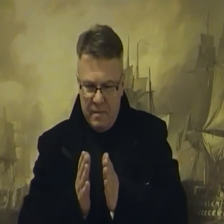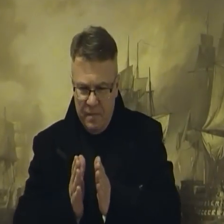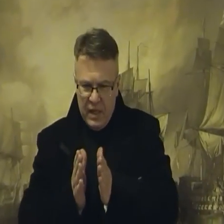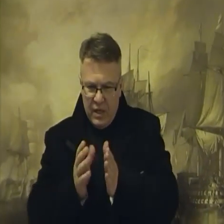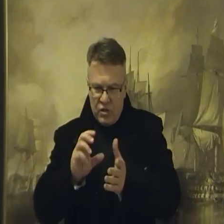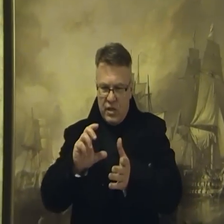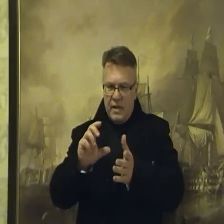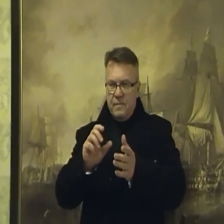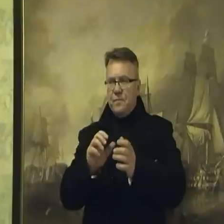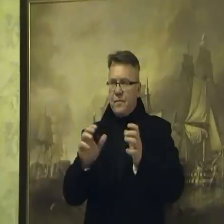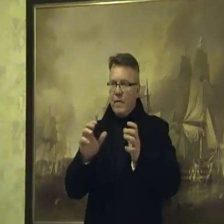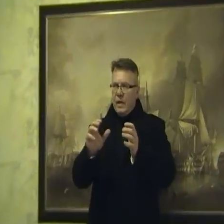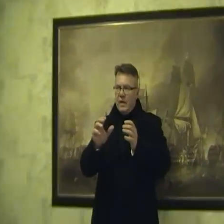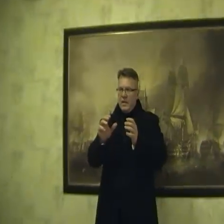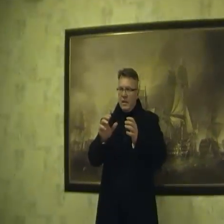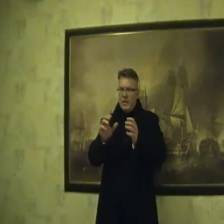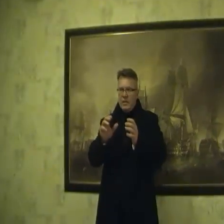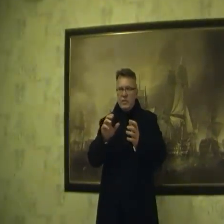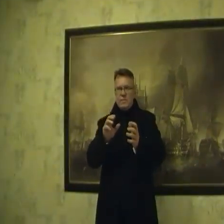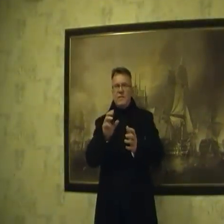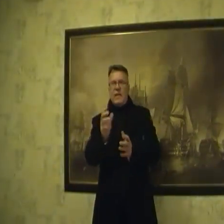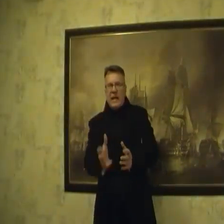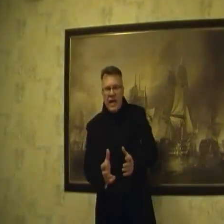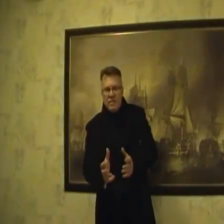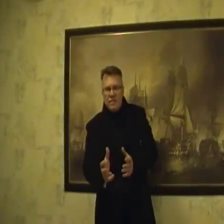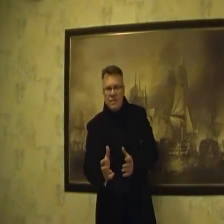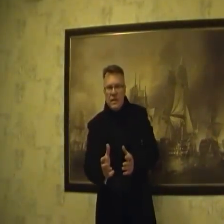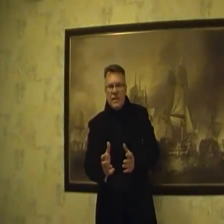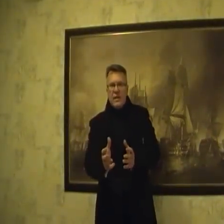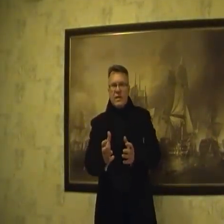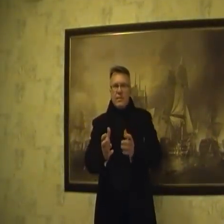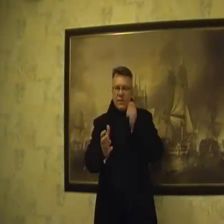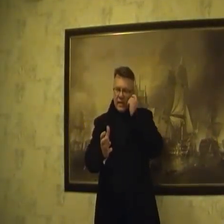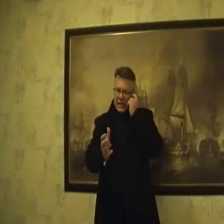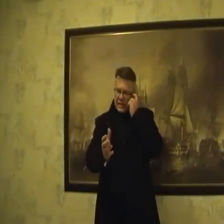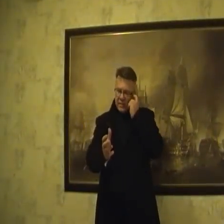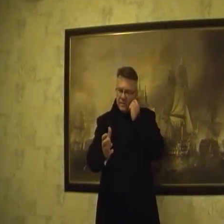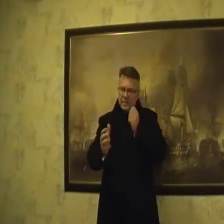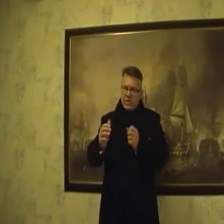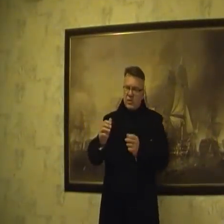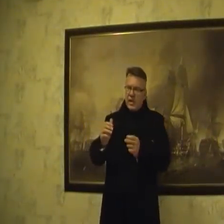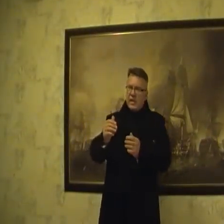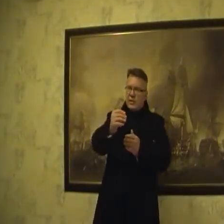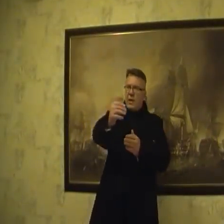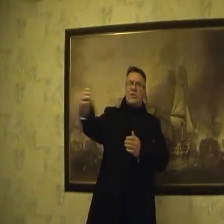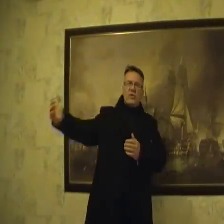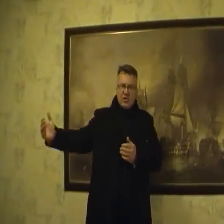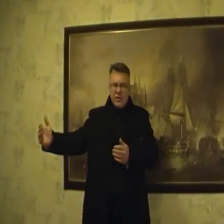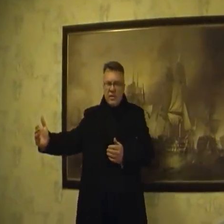tym, że to jest pewna gra. Gra polega na tym, że są aktorzy,